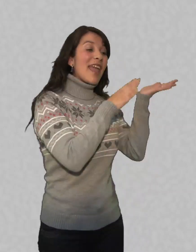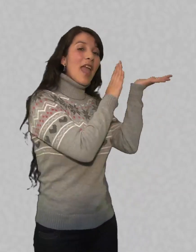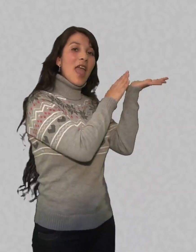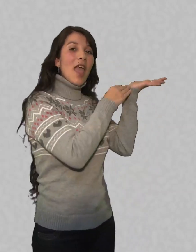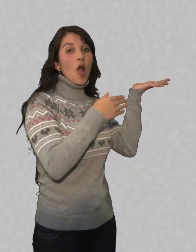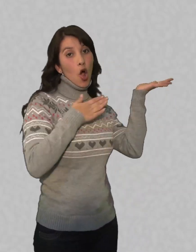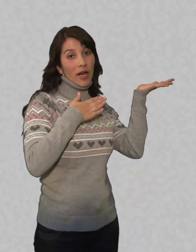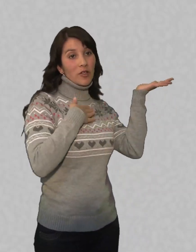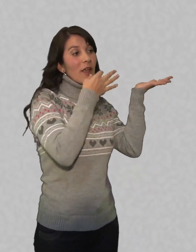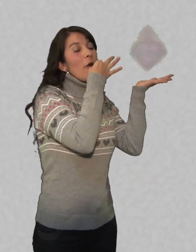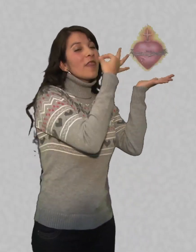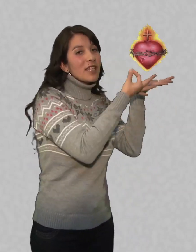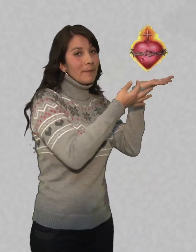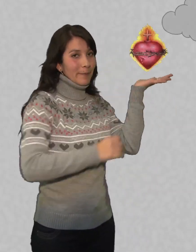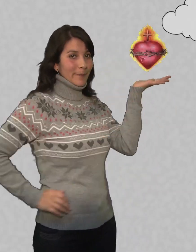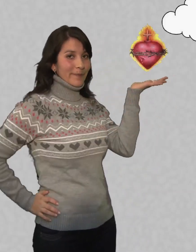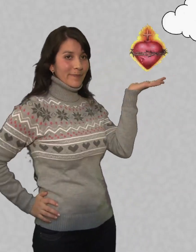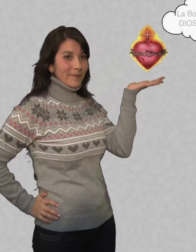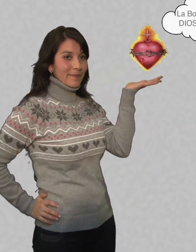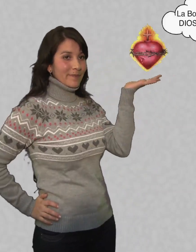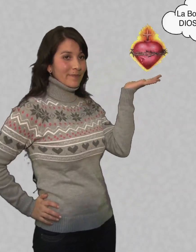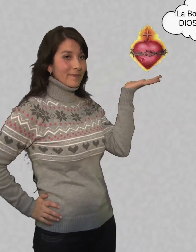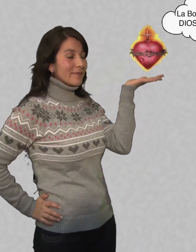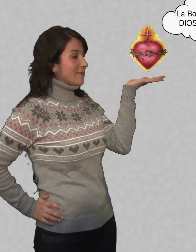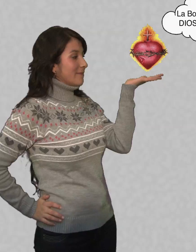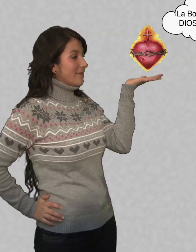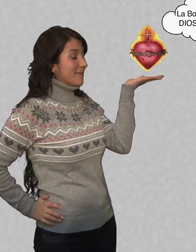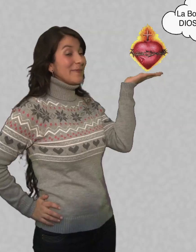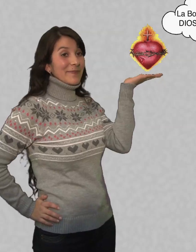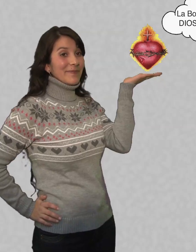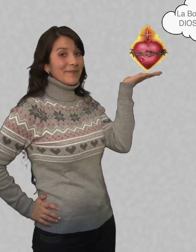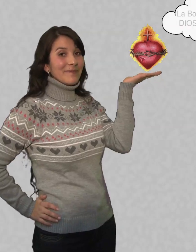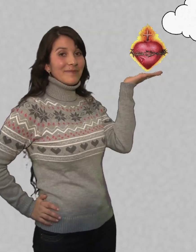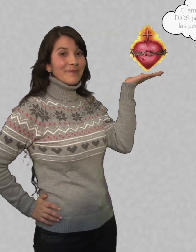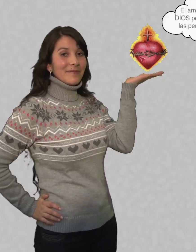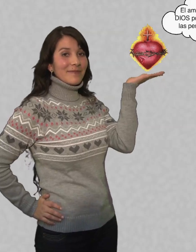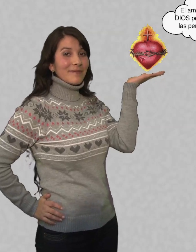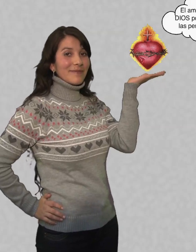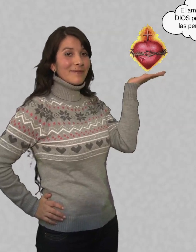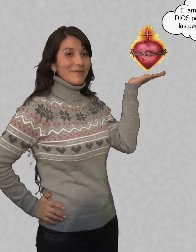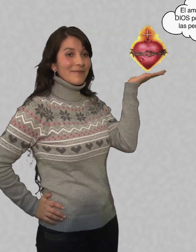dice, la bondad de Dios contigo. El amor de Dios por todas las personas.